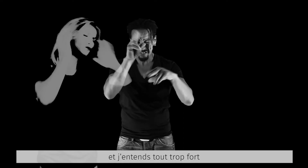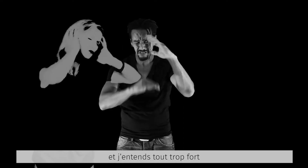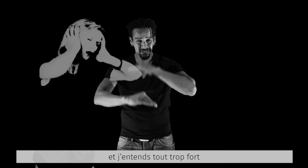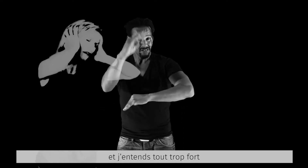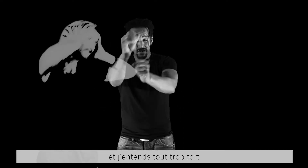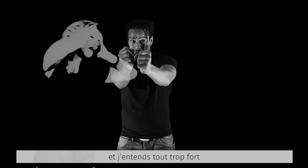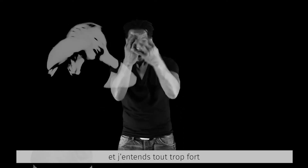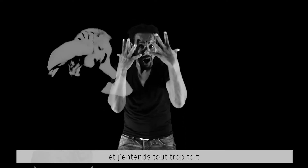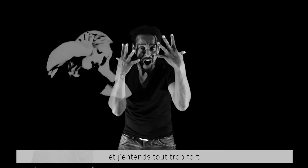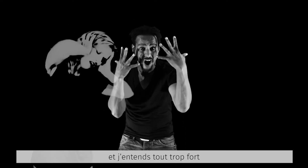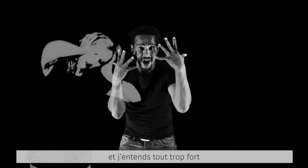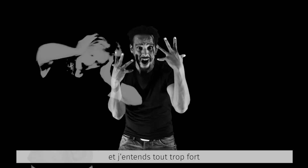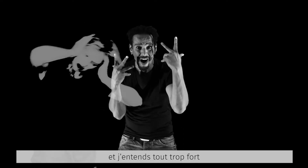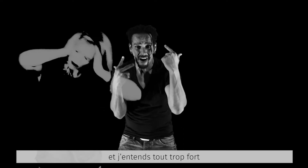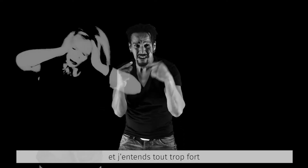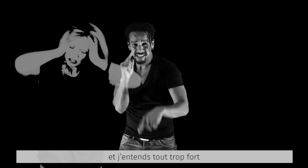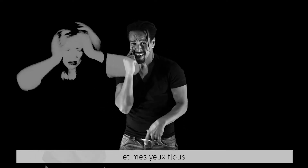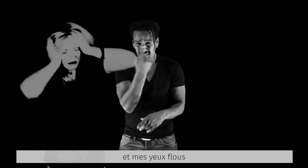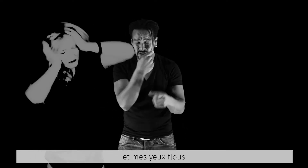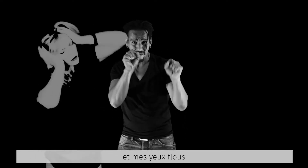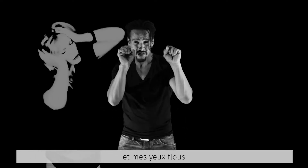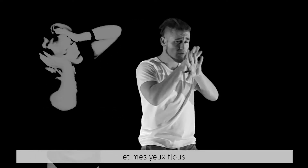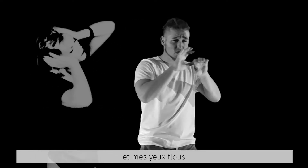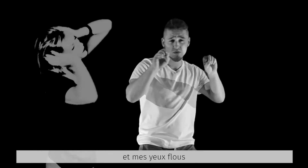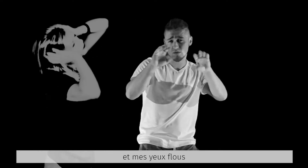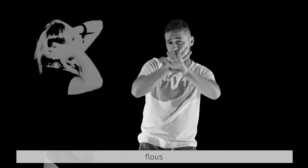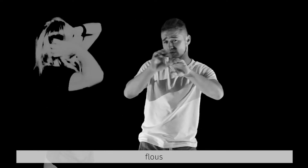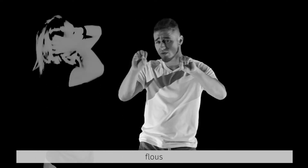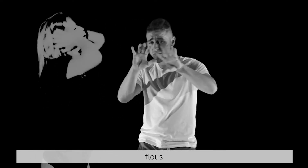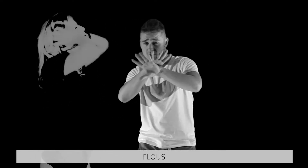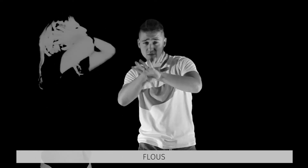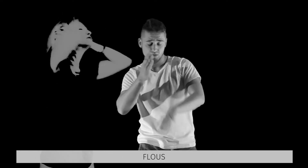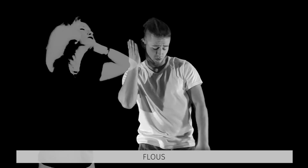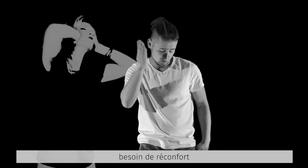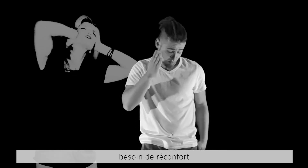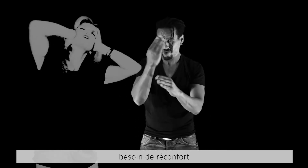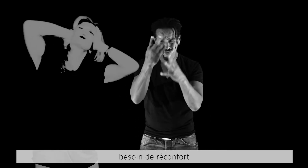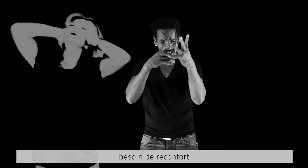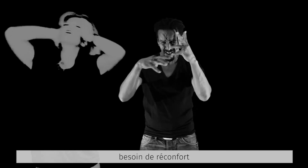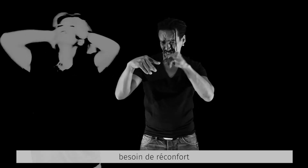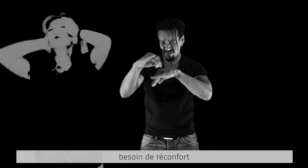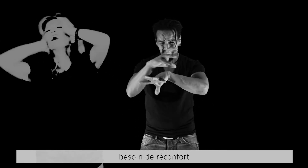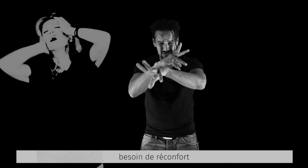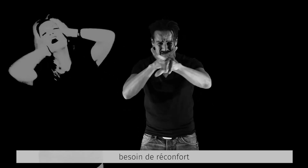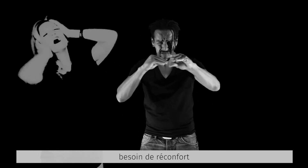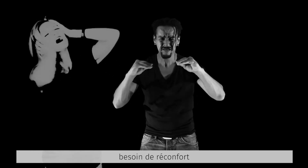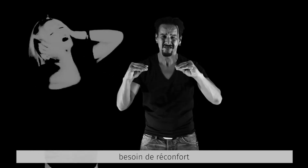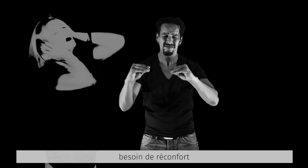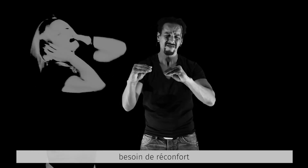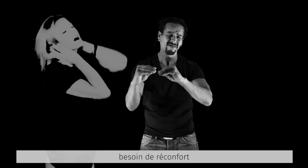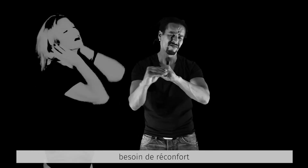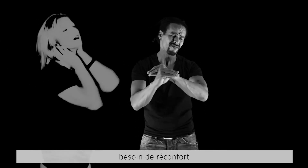'entends tout trop fort Et mes yeux flous, flous, flous Besoin de réconfort